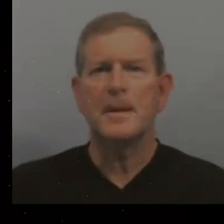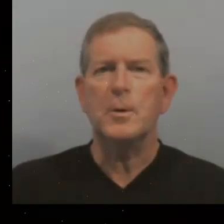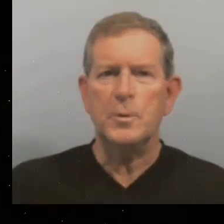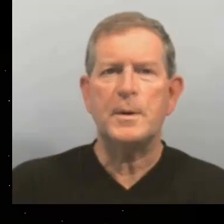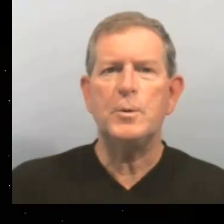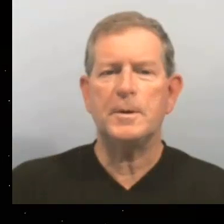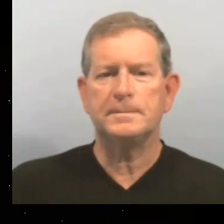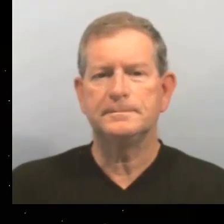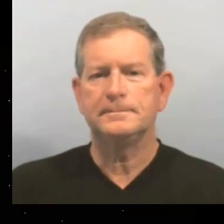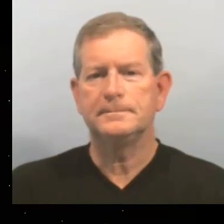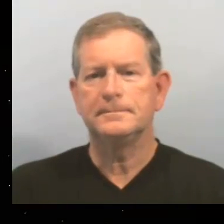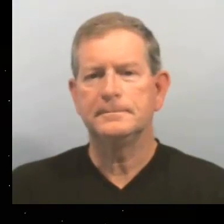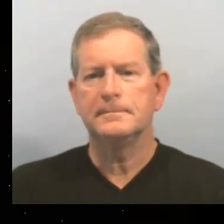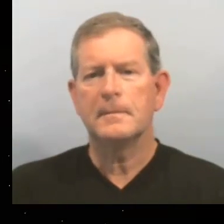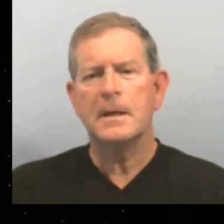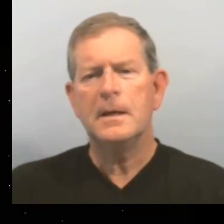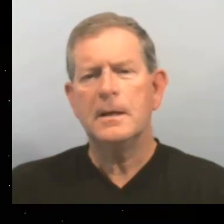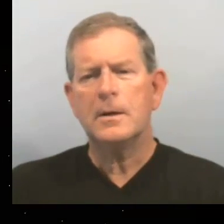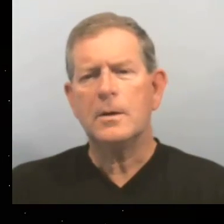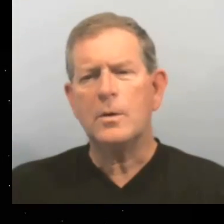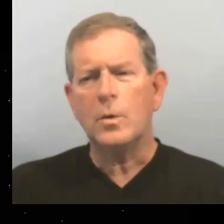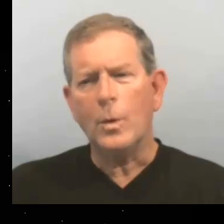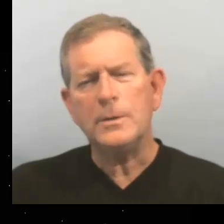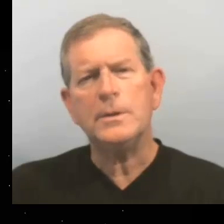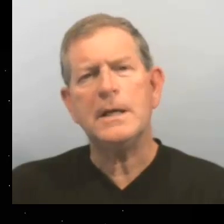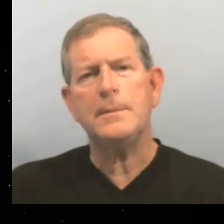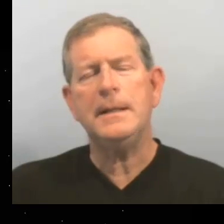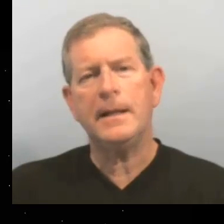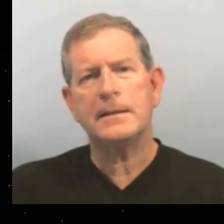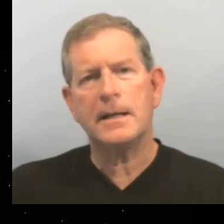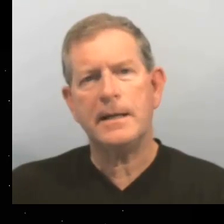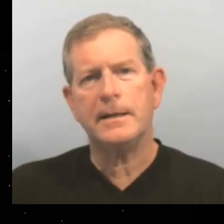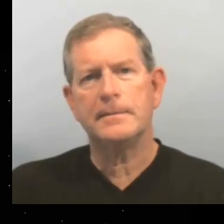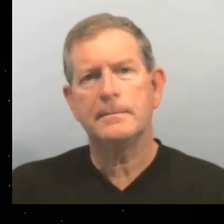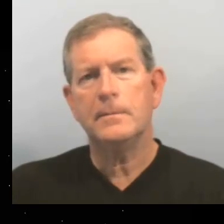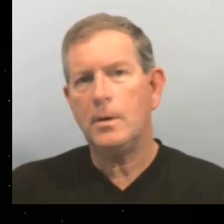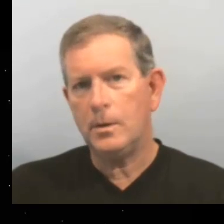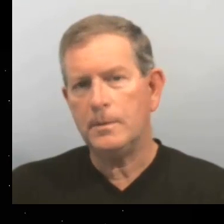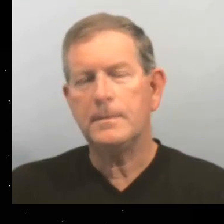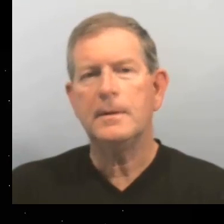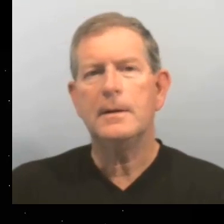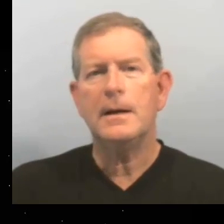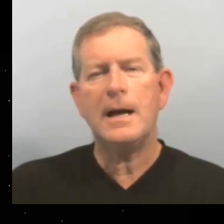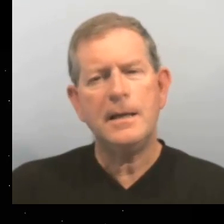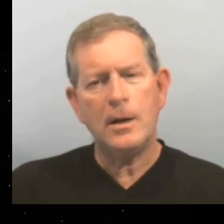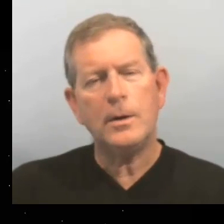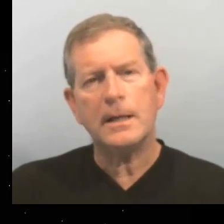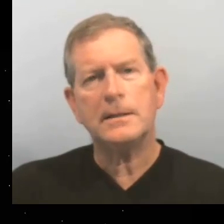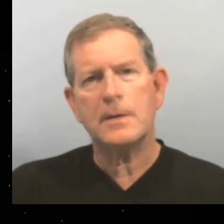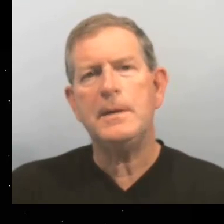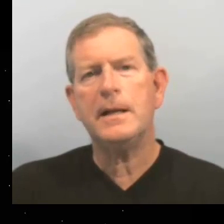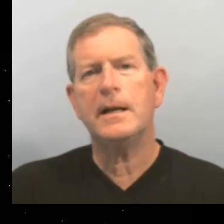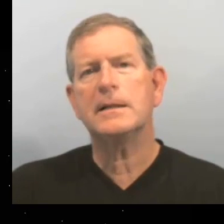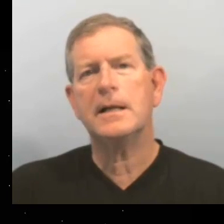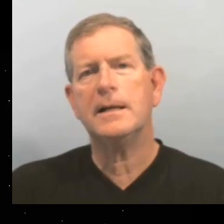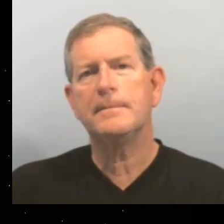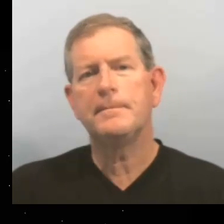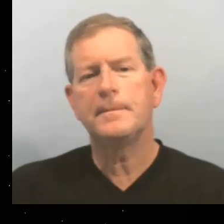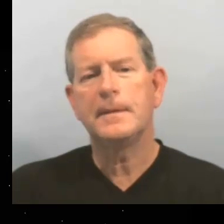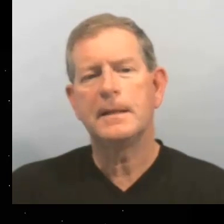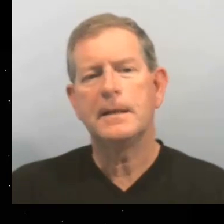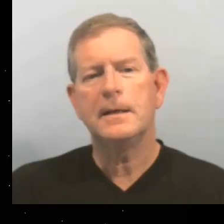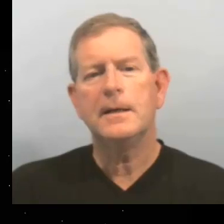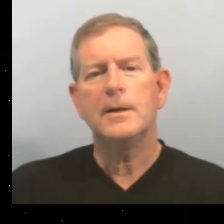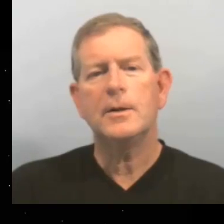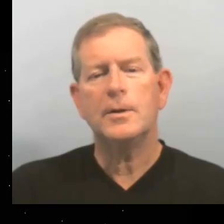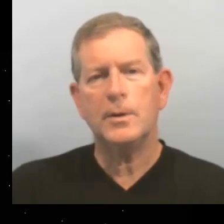Número 1. ¿Cuándo termina la tarea? O ¿A qué hora termina la tarea?